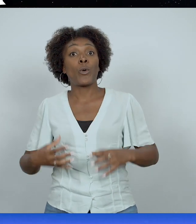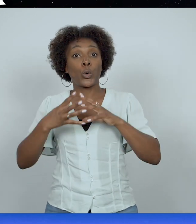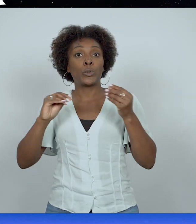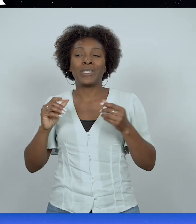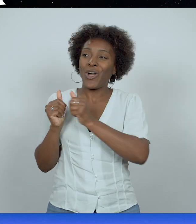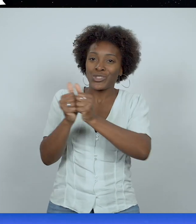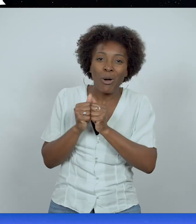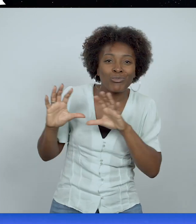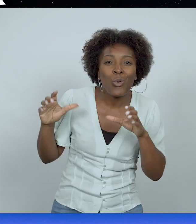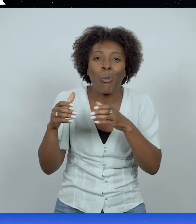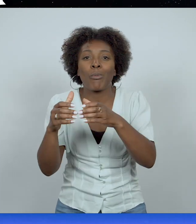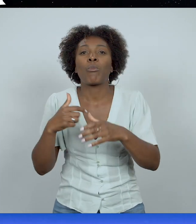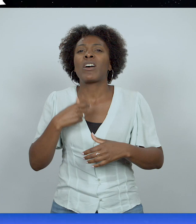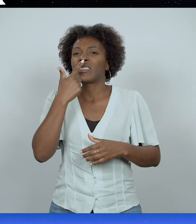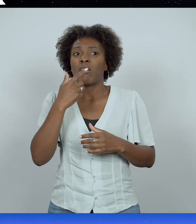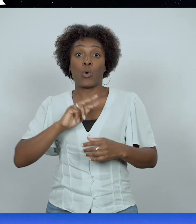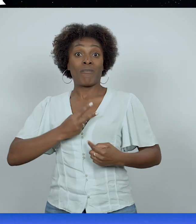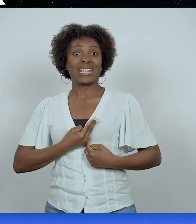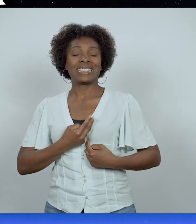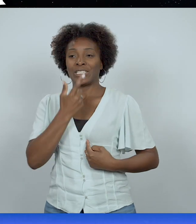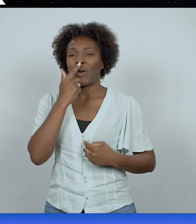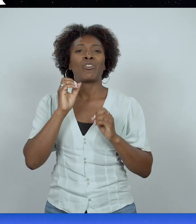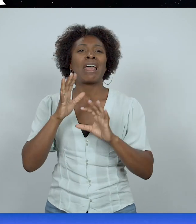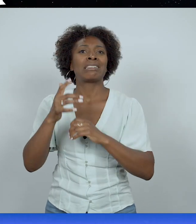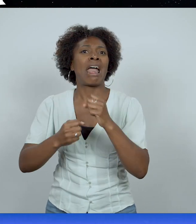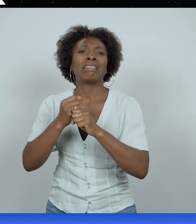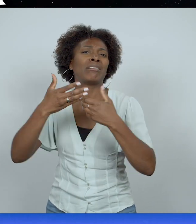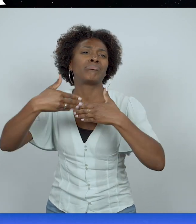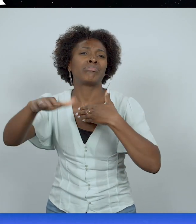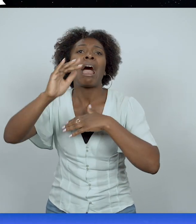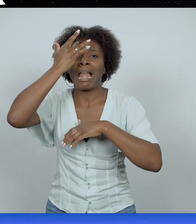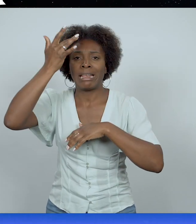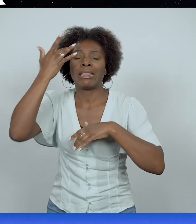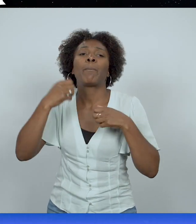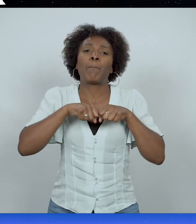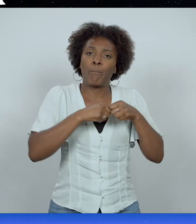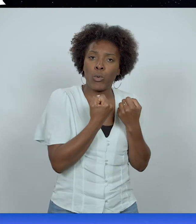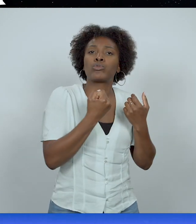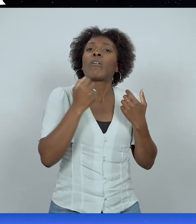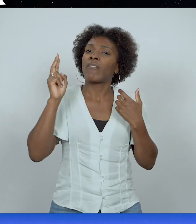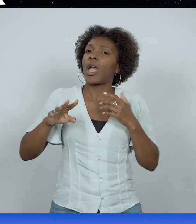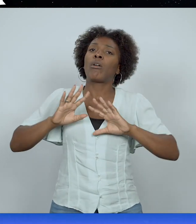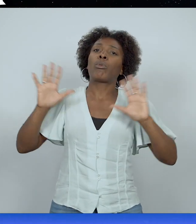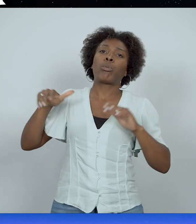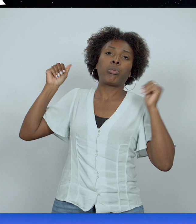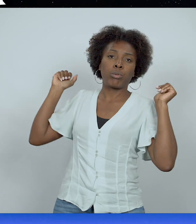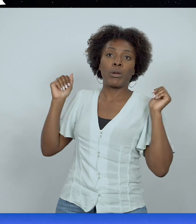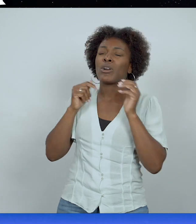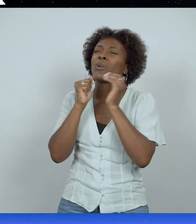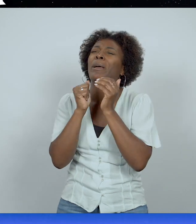Et je me suis dit, je vais laisser l'année passée, il va y avoir l'été. Donc il y aura une vraie coupure et je prie, Seigneur, est-ce que tu me mettes dans une nouvelle classe ? Comme ça,